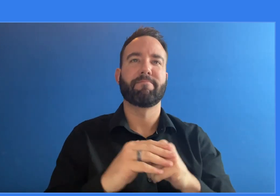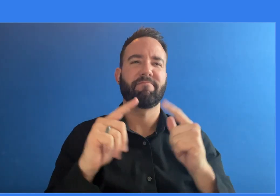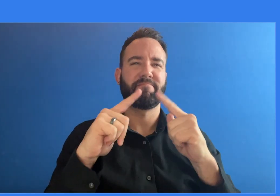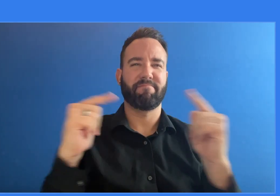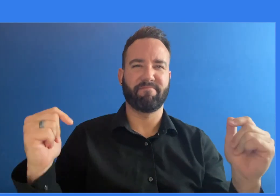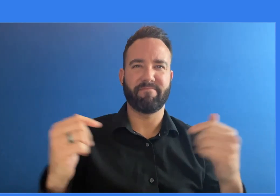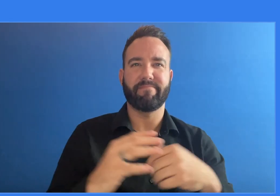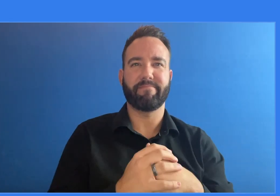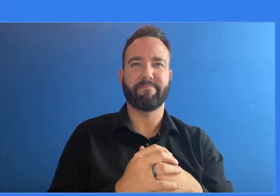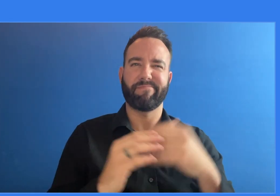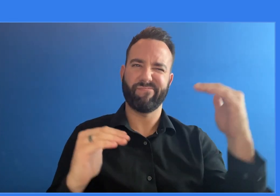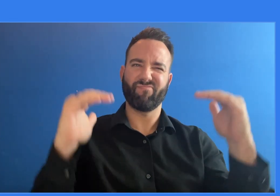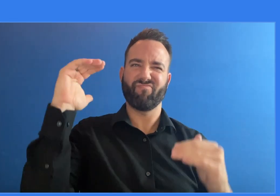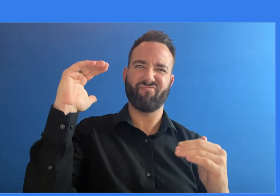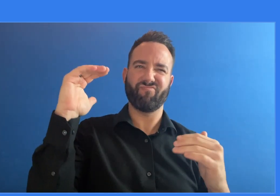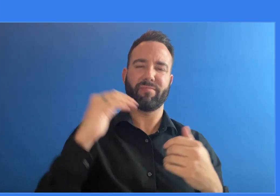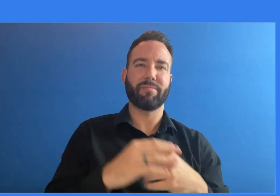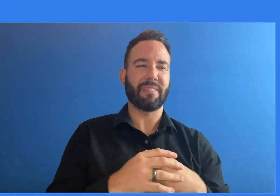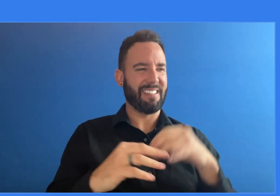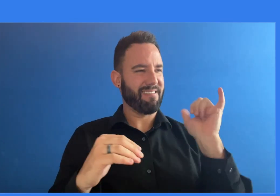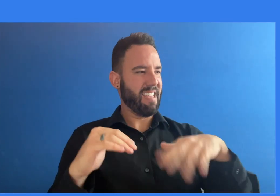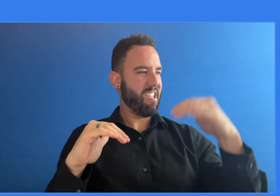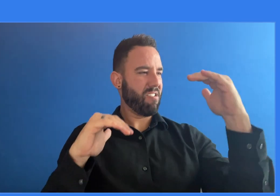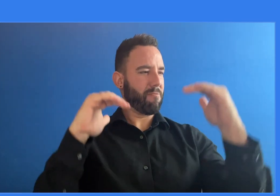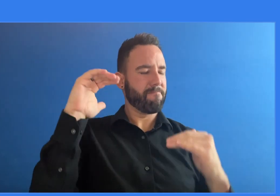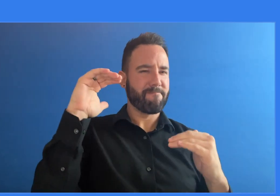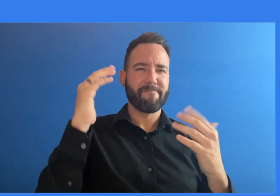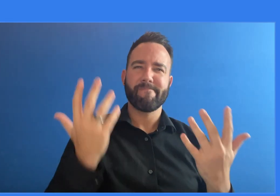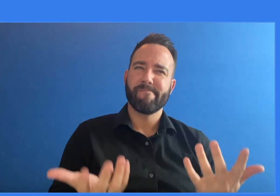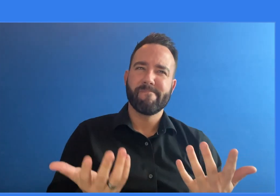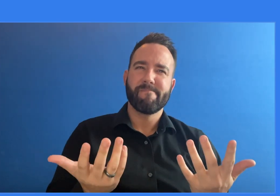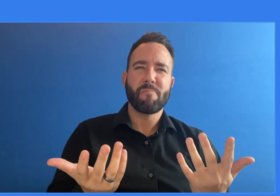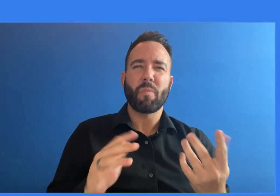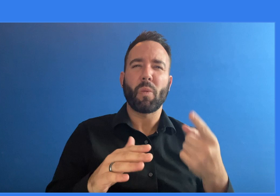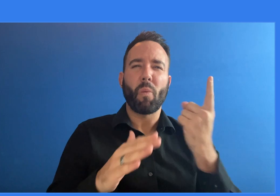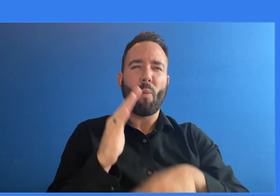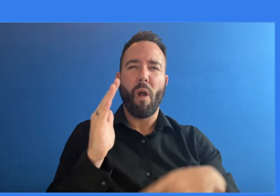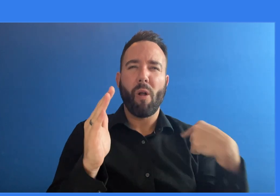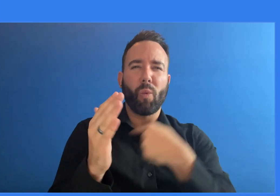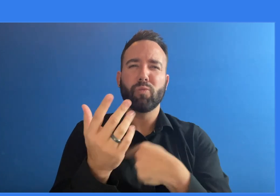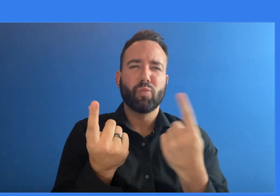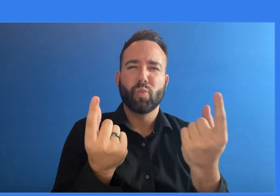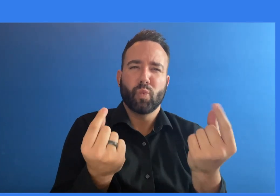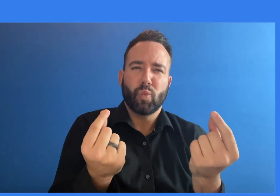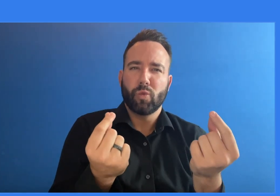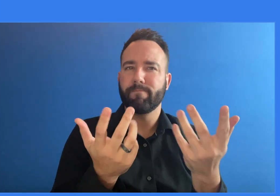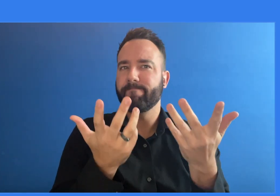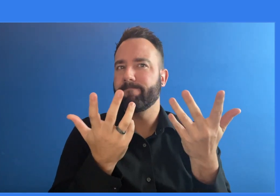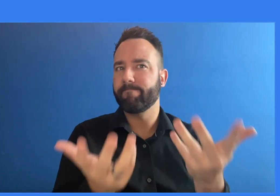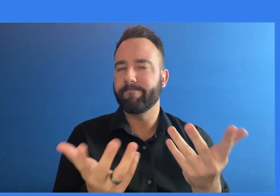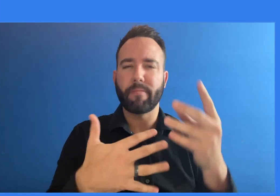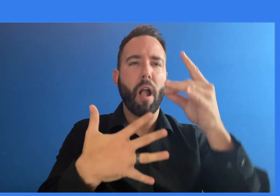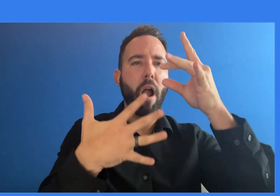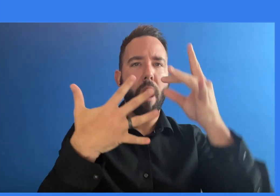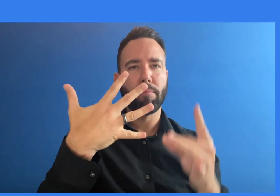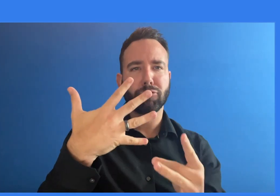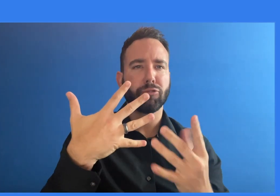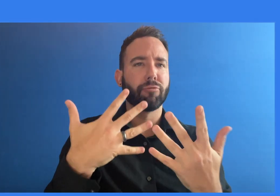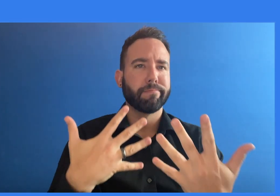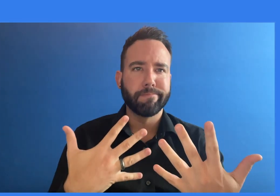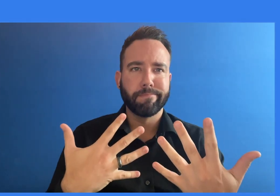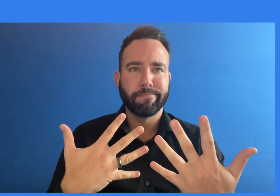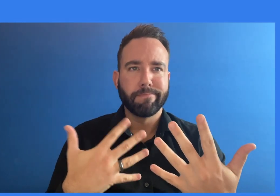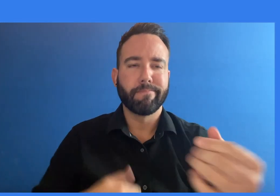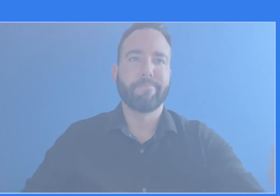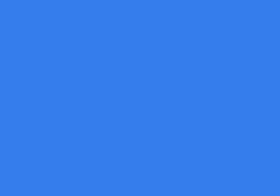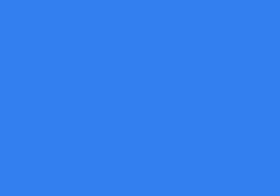mucha desinformación sobre las vacunas. El racismo y los prejuicios también empeoran las inequidades. Entonces, ¿qué